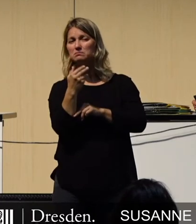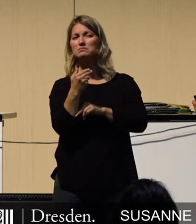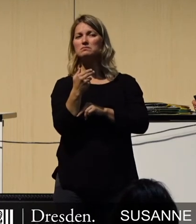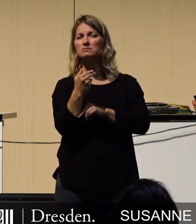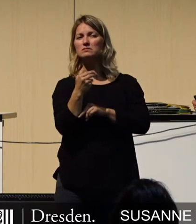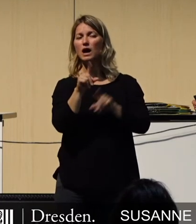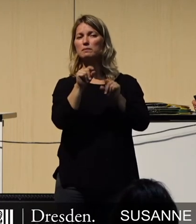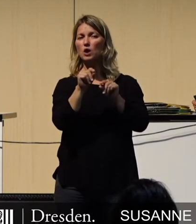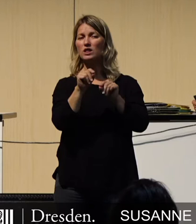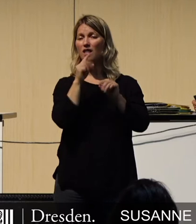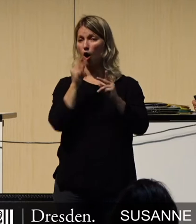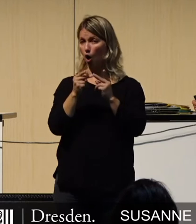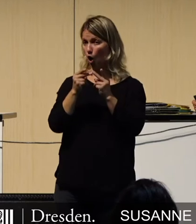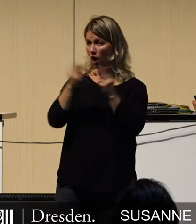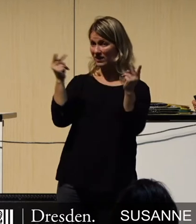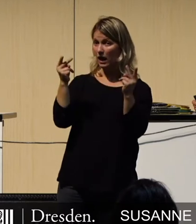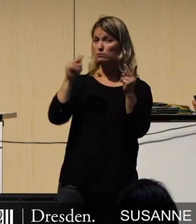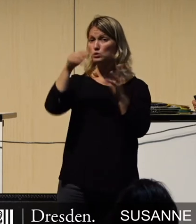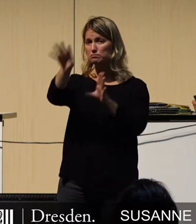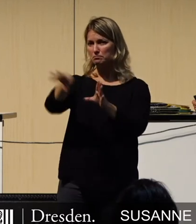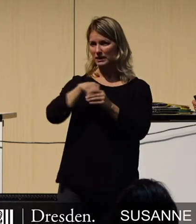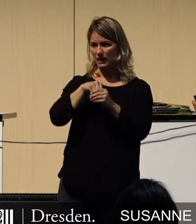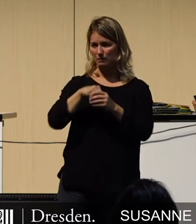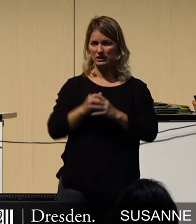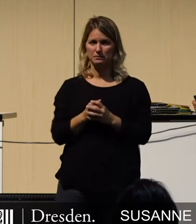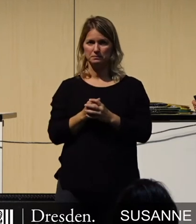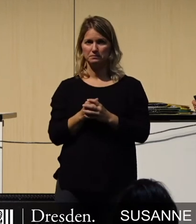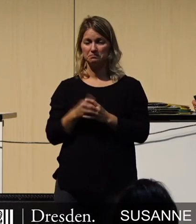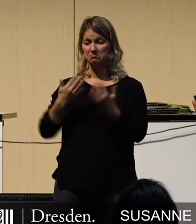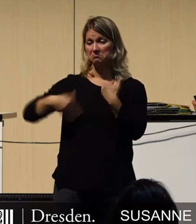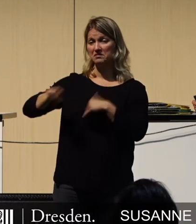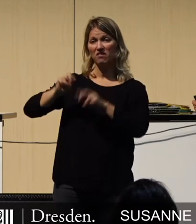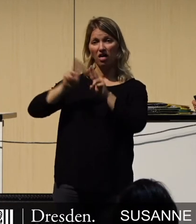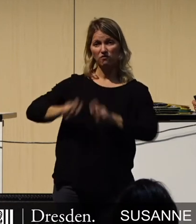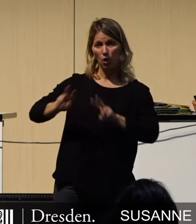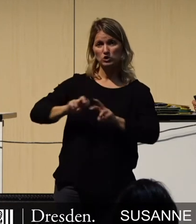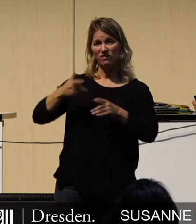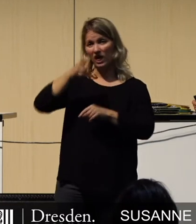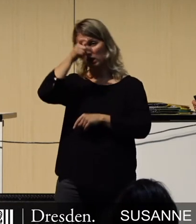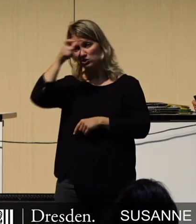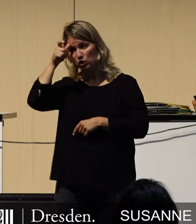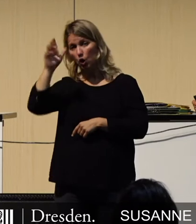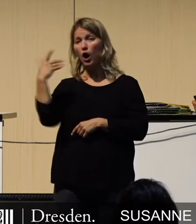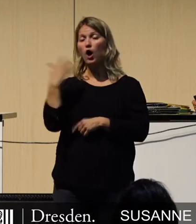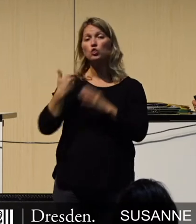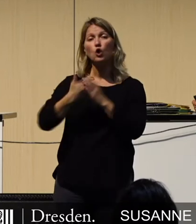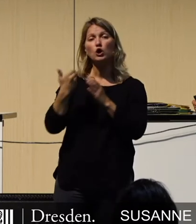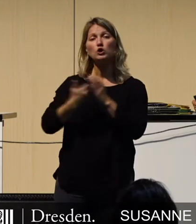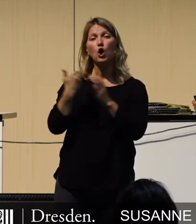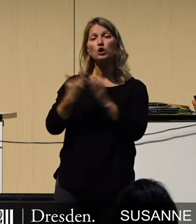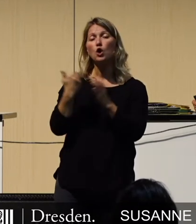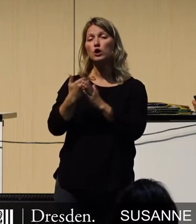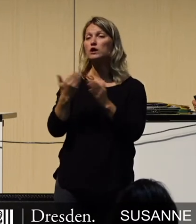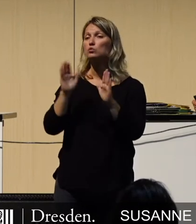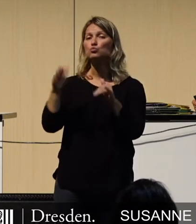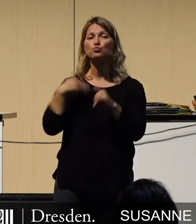müssen die Öffentlichkeit mitnehmen. Wir Forscher und Ingenieure können uns viele neue Dinge ausdenken. Wenn wir die